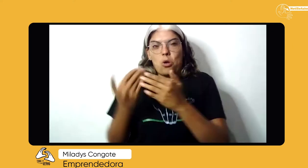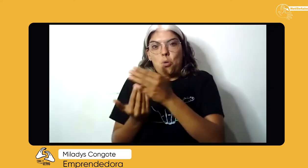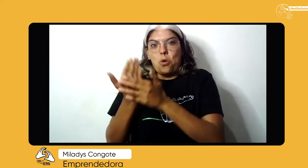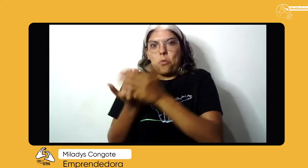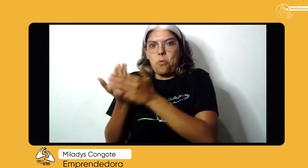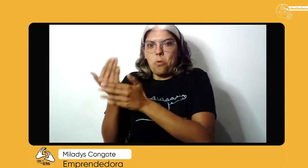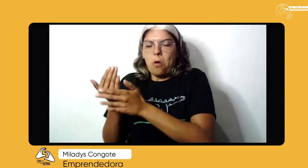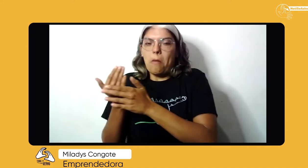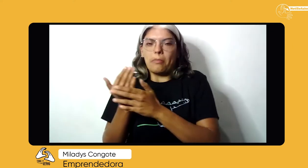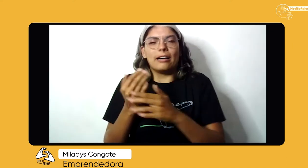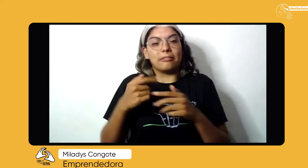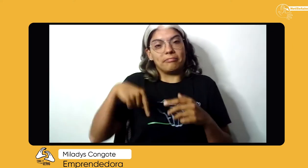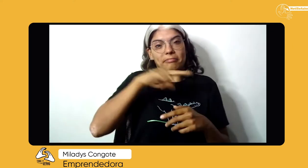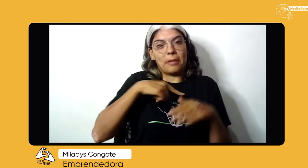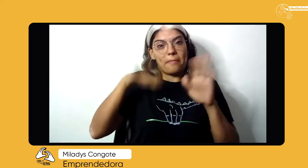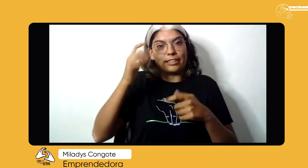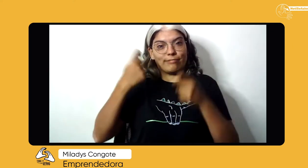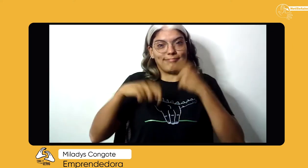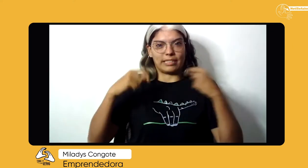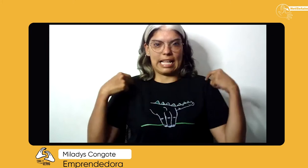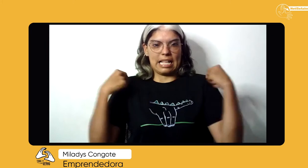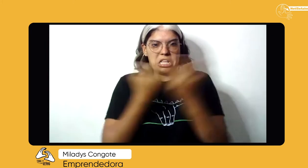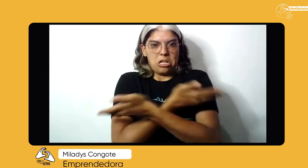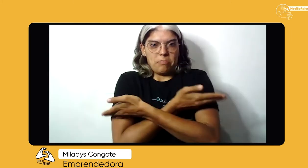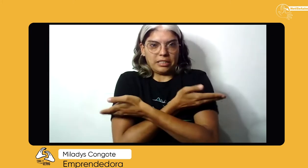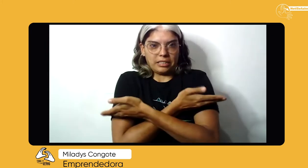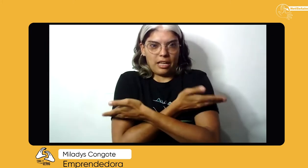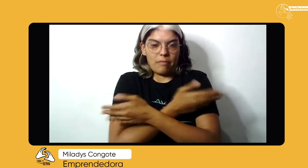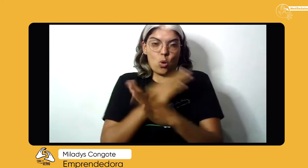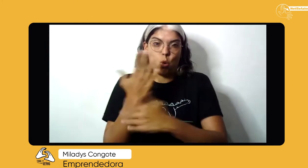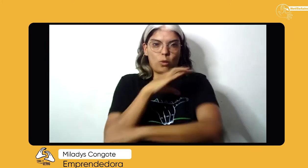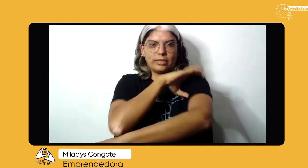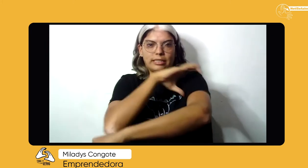habido propuestas nuevas, pero en general han sido más que todo camisetas y sacos,